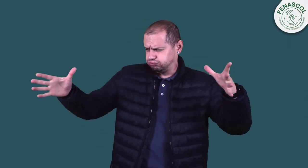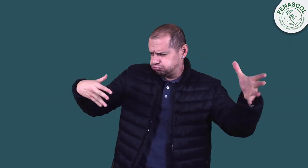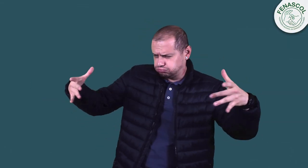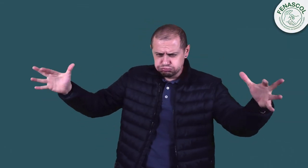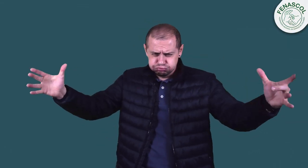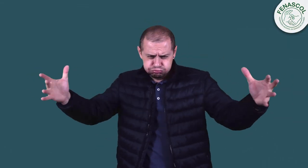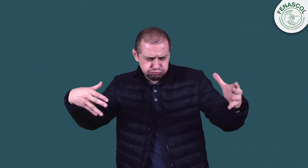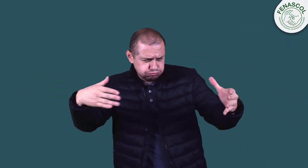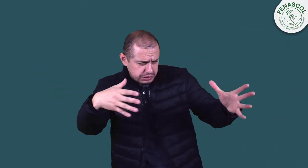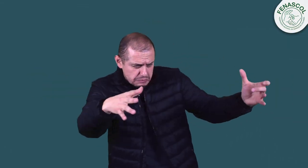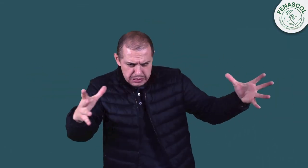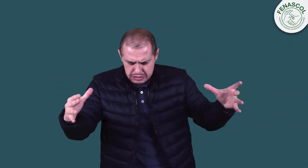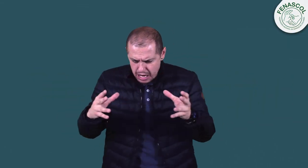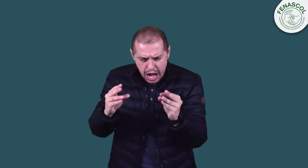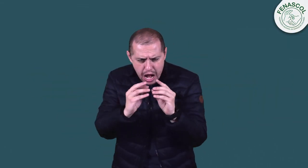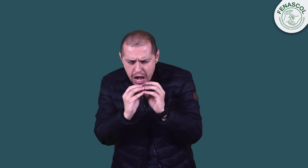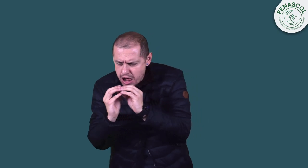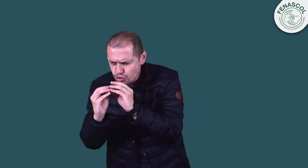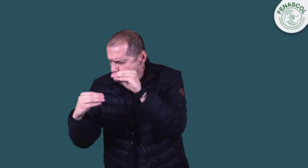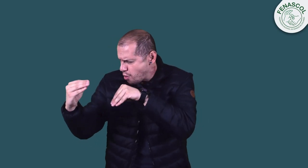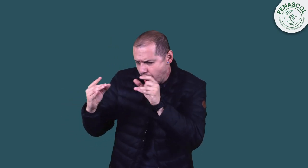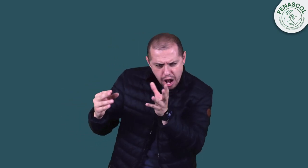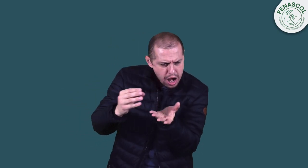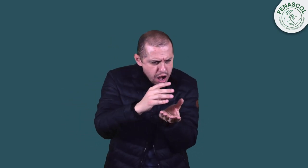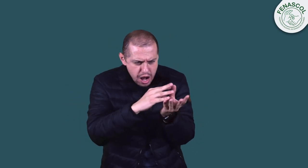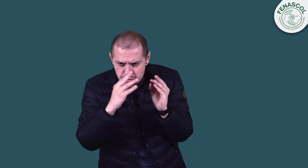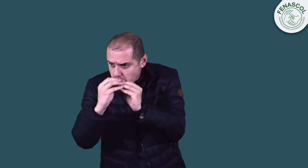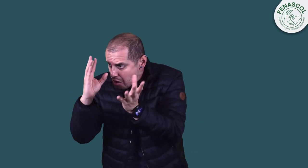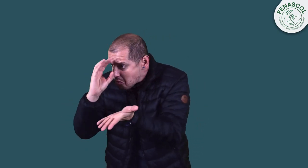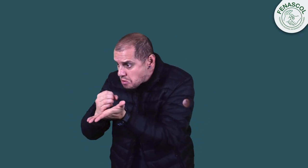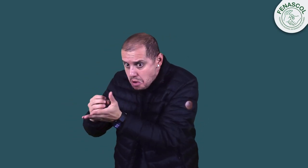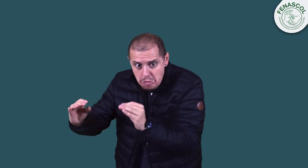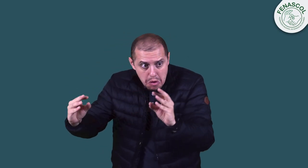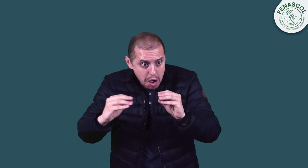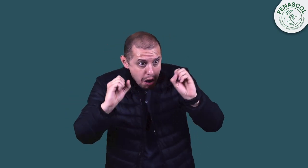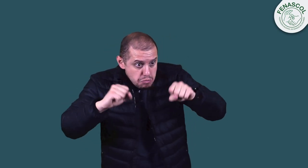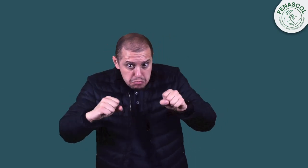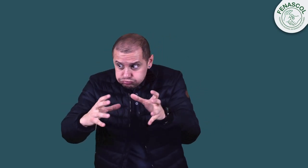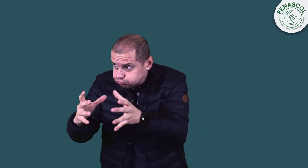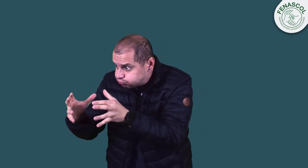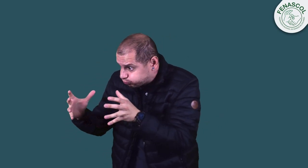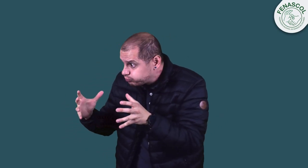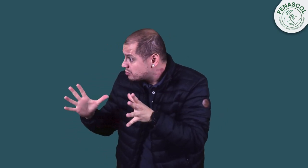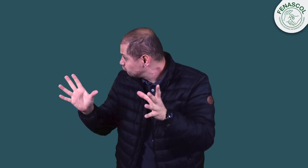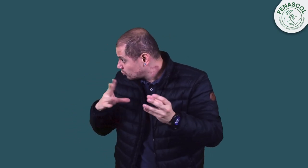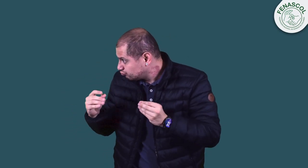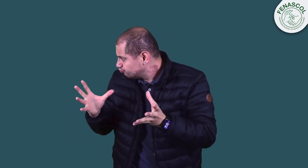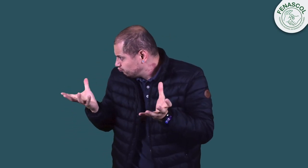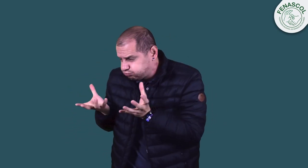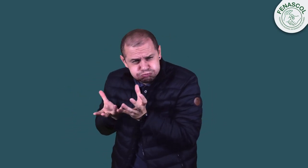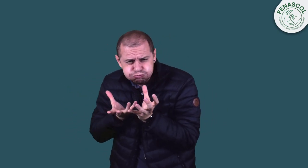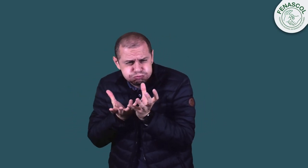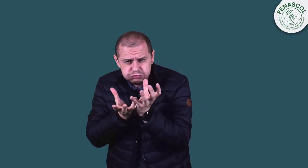Reunamos a los líderes, prestemos atención a sus opiniones, lleguemos a acuerdos y vamos para adelante.